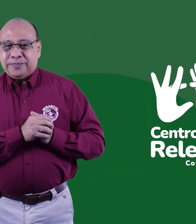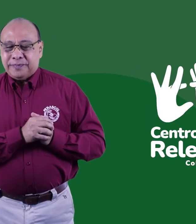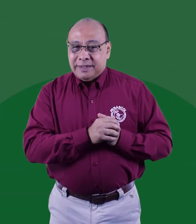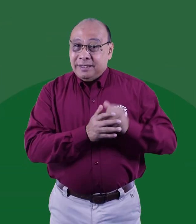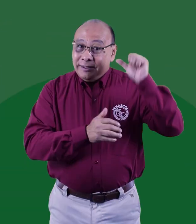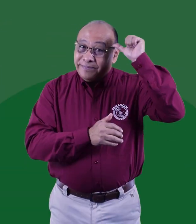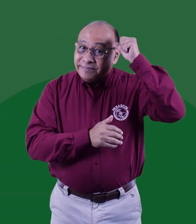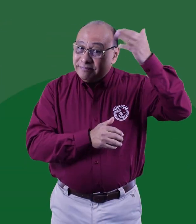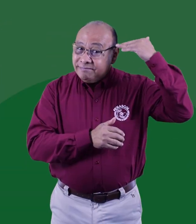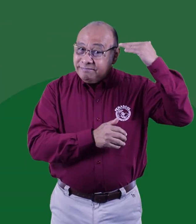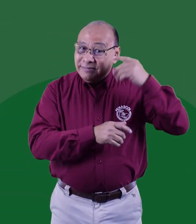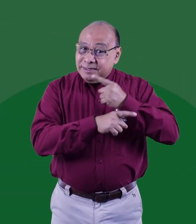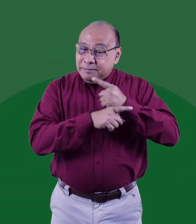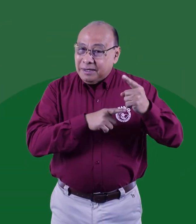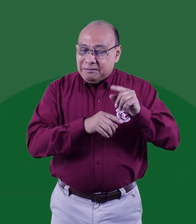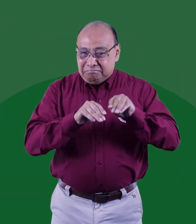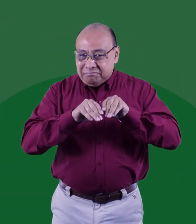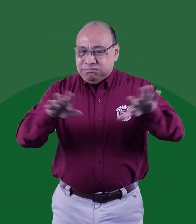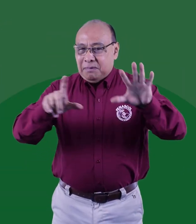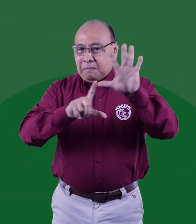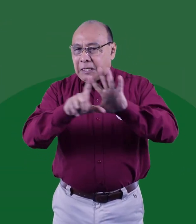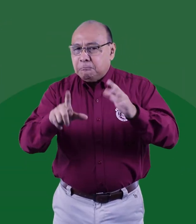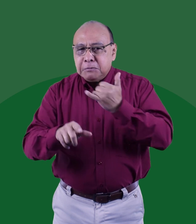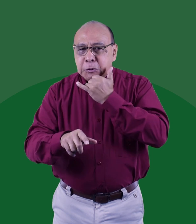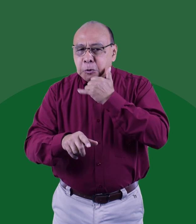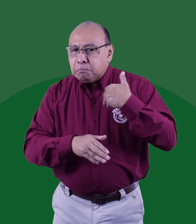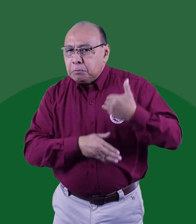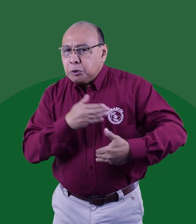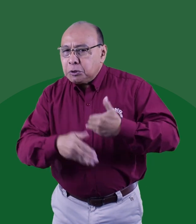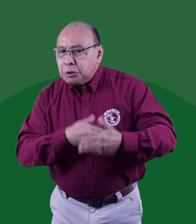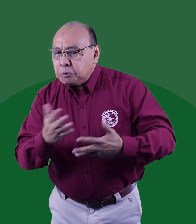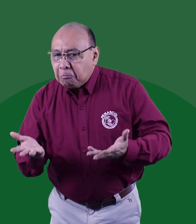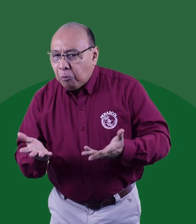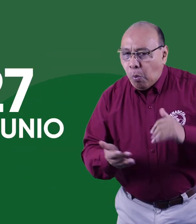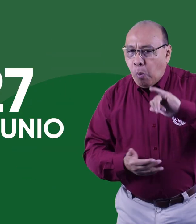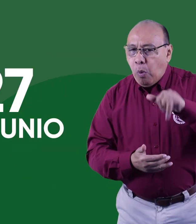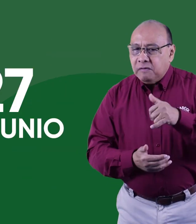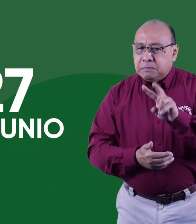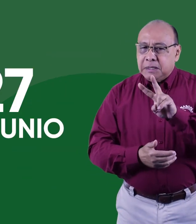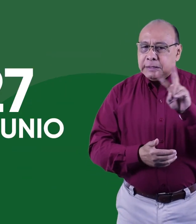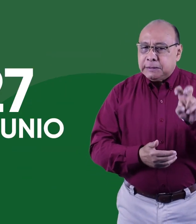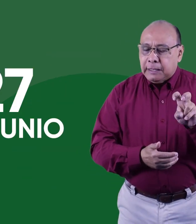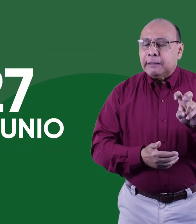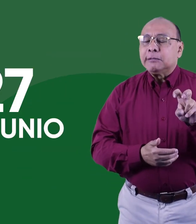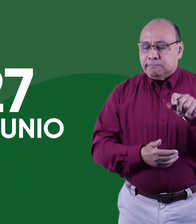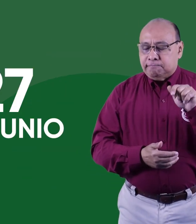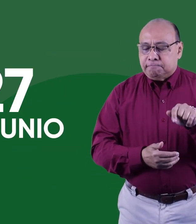del centro de relevo. ¿Recuerdan que la semana pasada se publicó un video acerca del proceso y que el jueves 27 se daba respuesta?